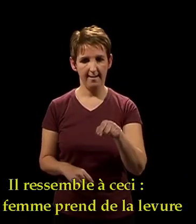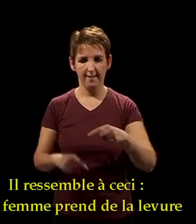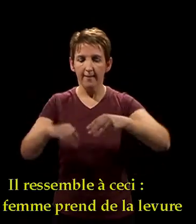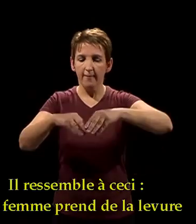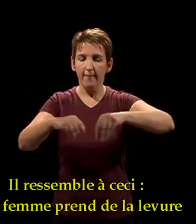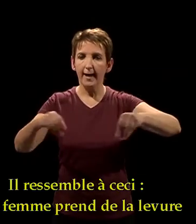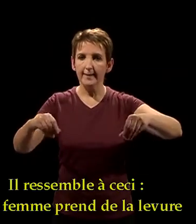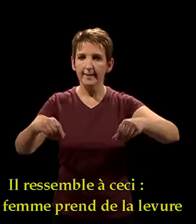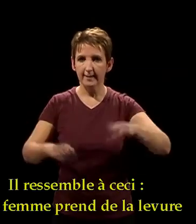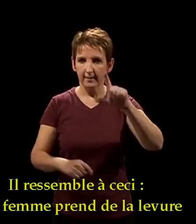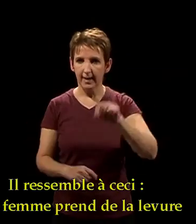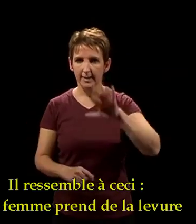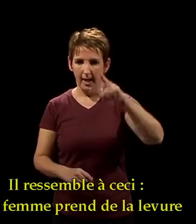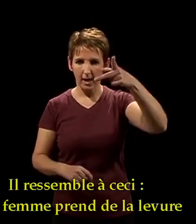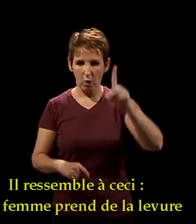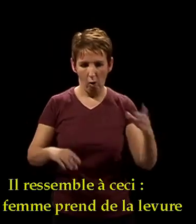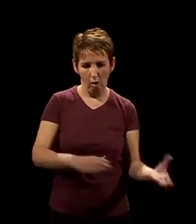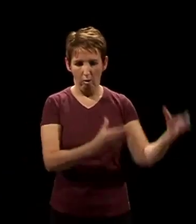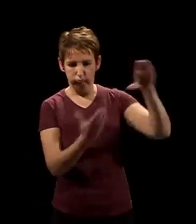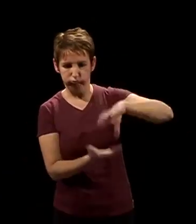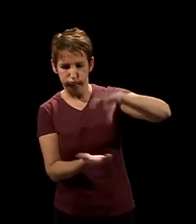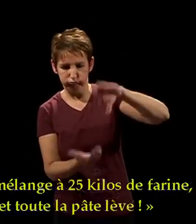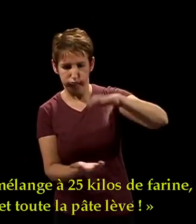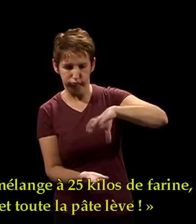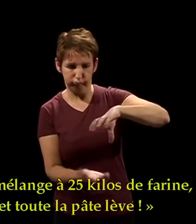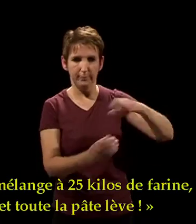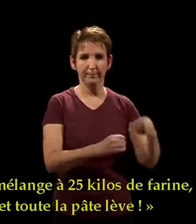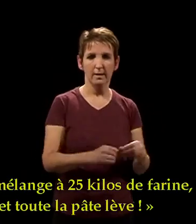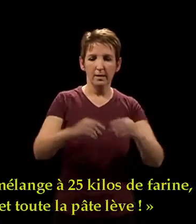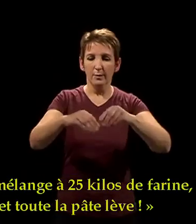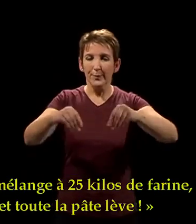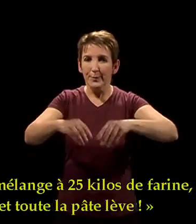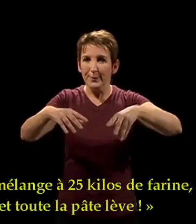prend de la levure et la mélange à 25 kg de farine.